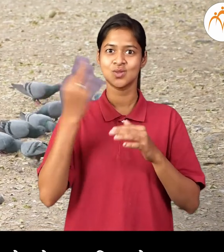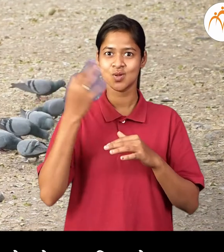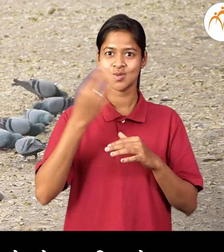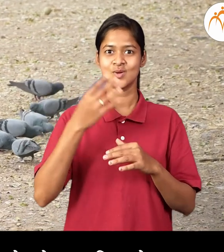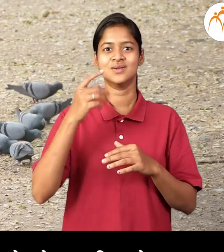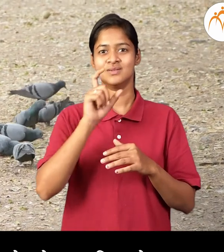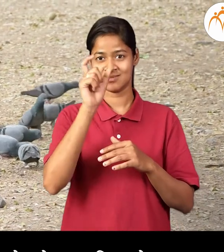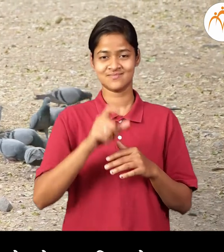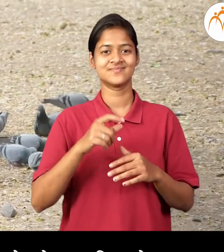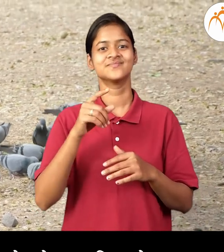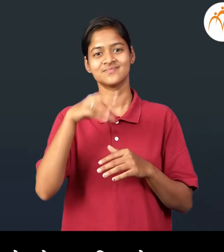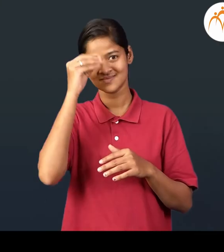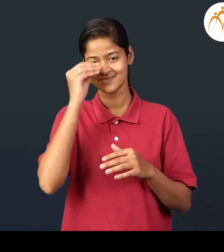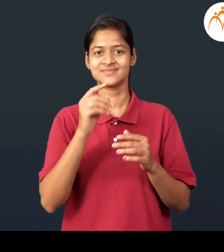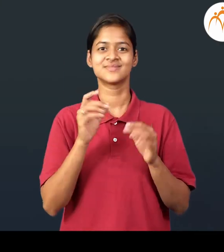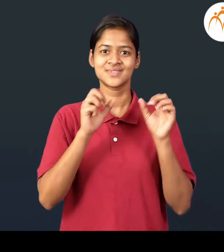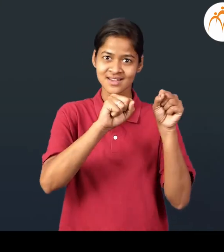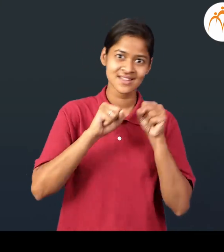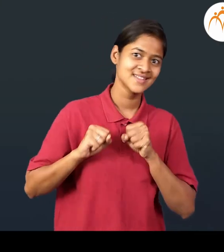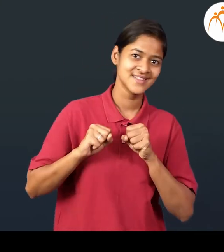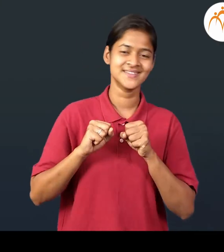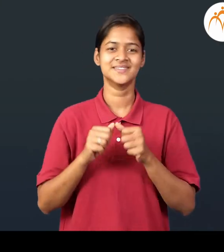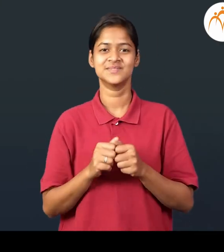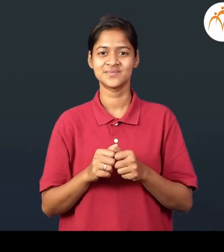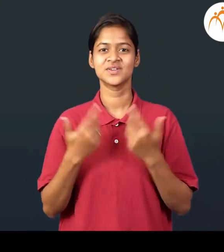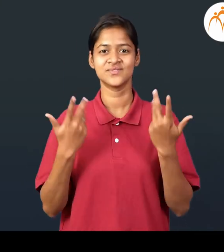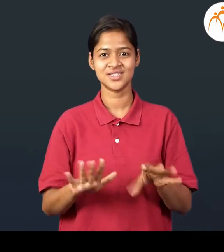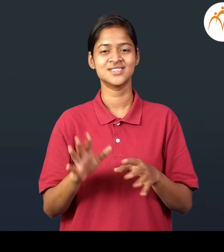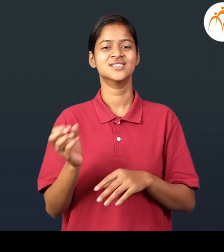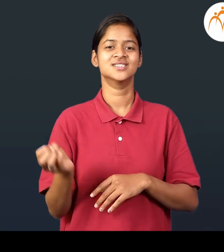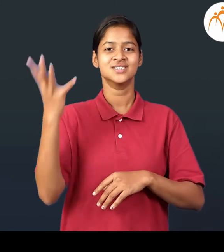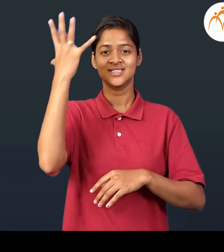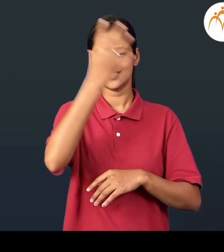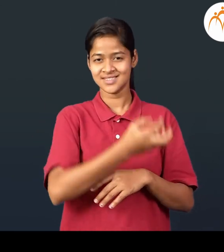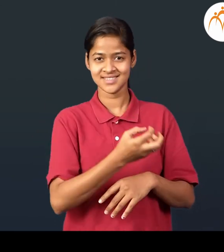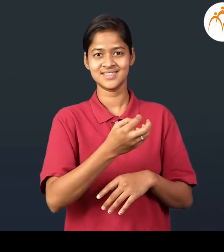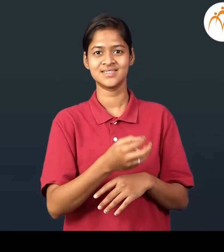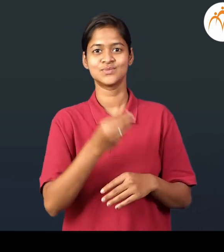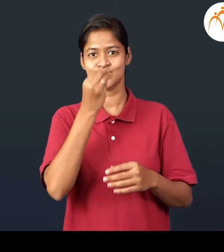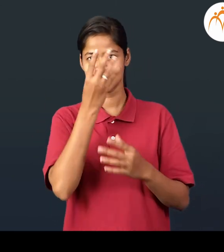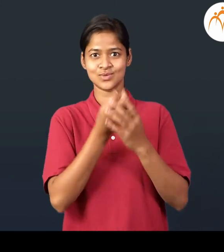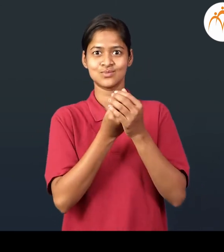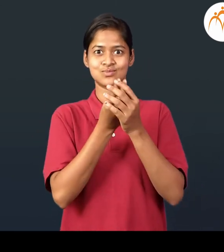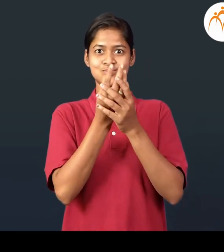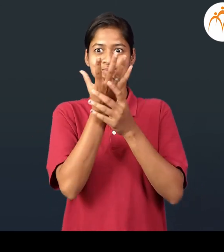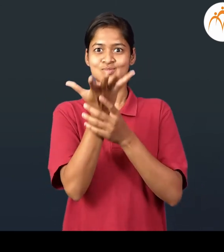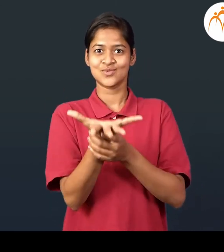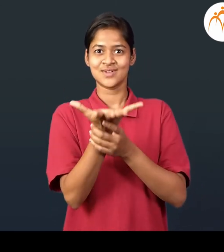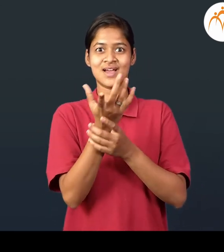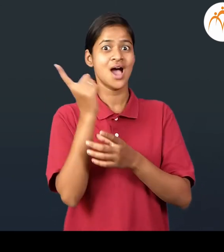नवे शब्द शिकलो, डोकाउने, उगवने, मावलने, उमलने,